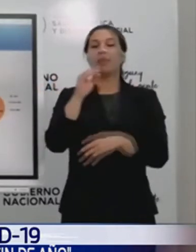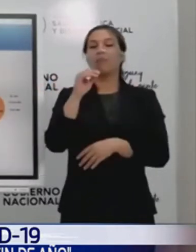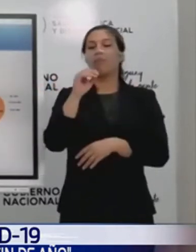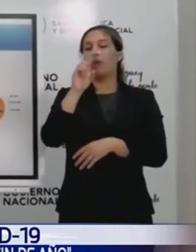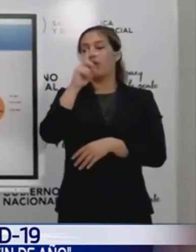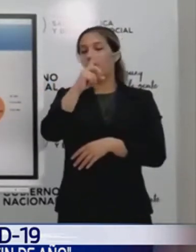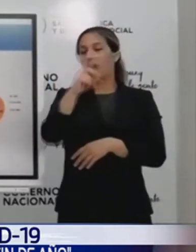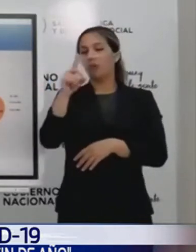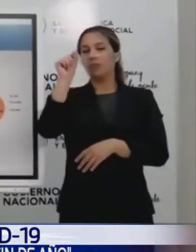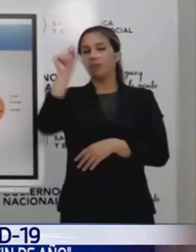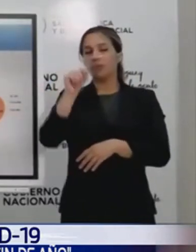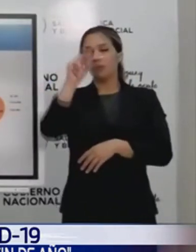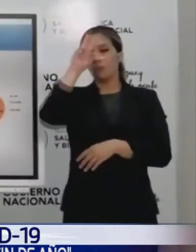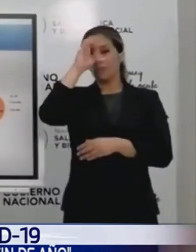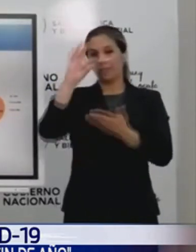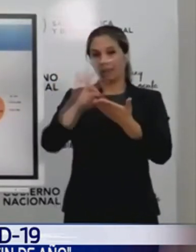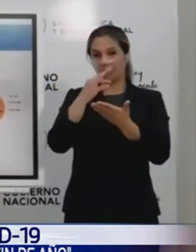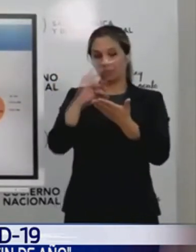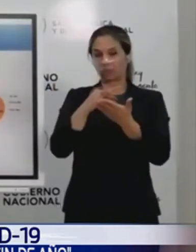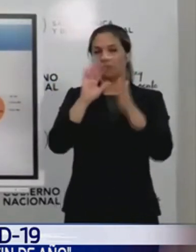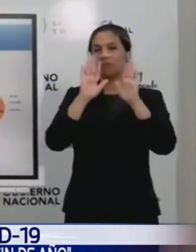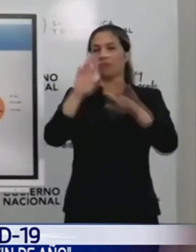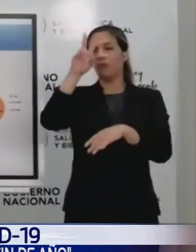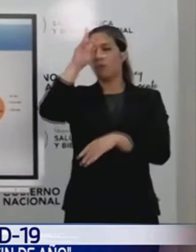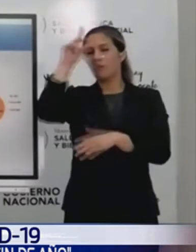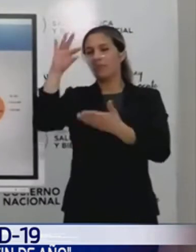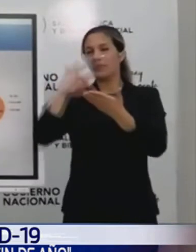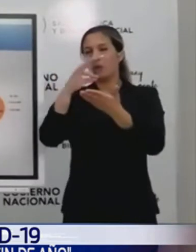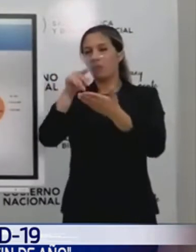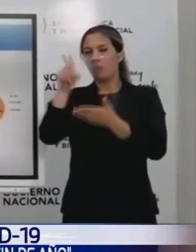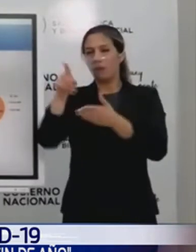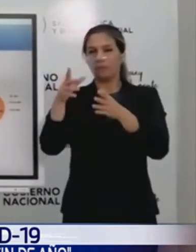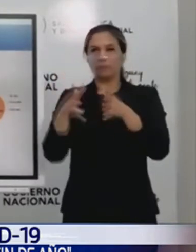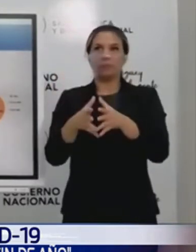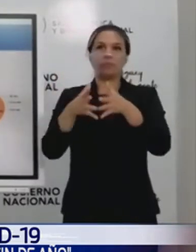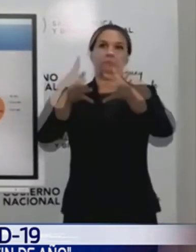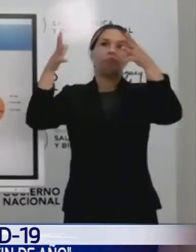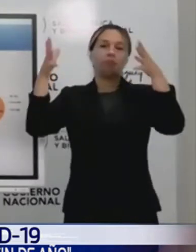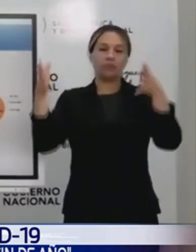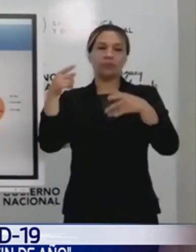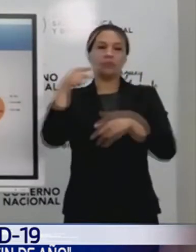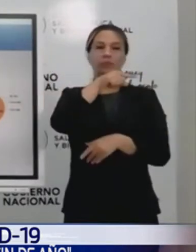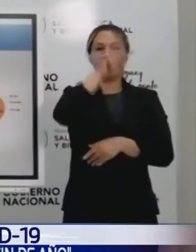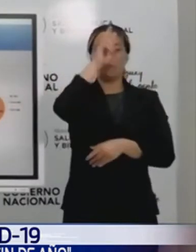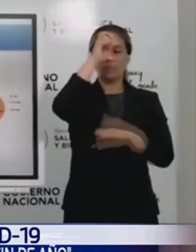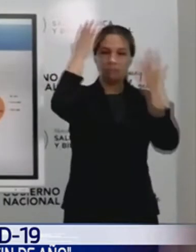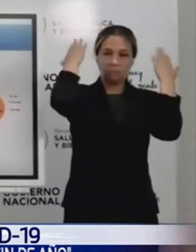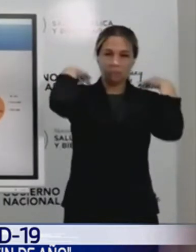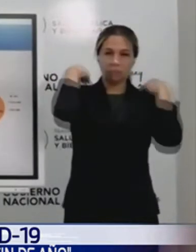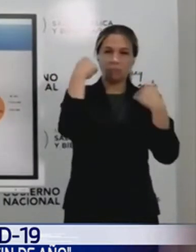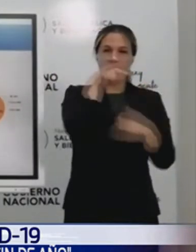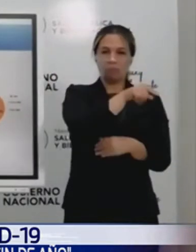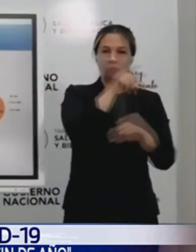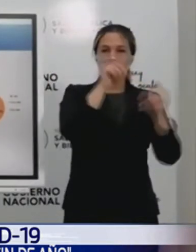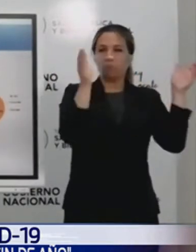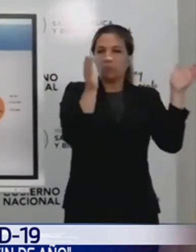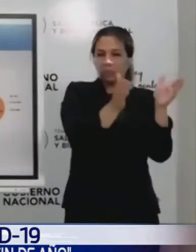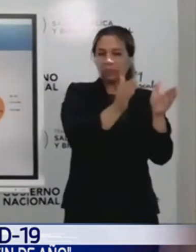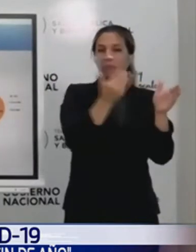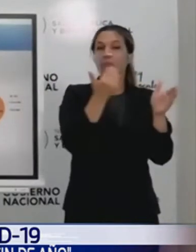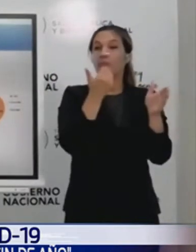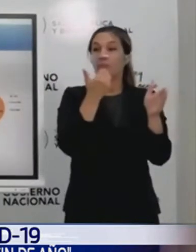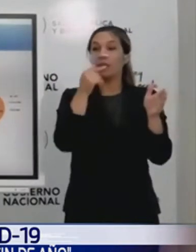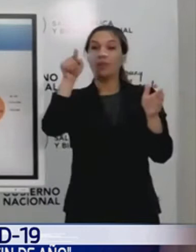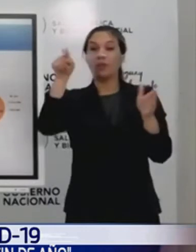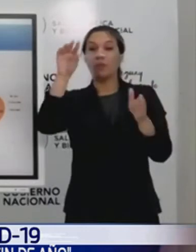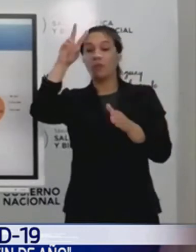un 11%. Hay que entender que el Nacional de Itagua es mucho más grande que el INERAM, pero también recibe otro tipo de patologías. Entonces,